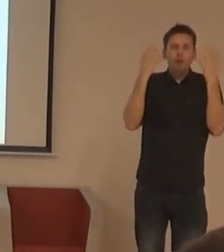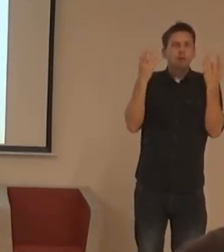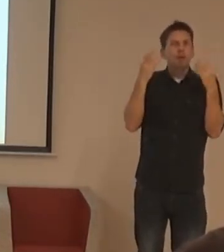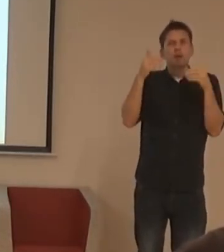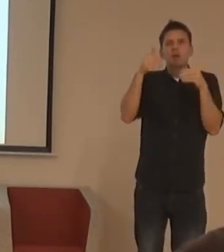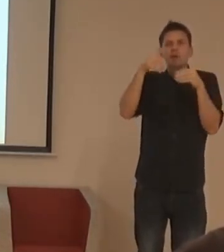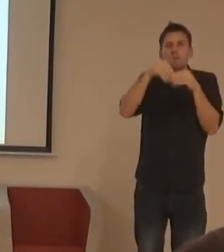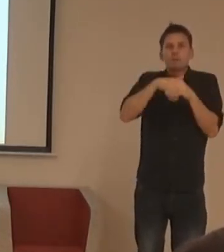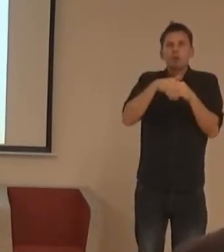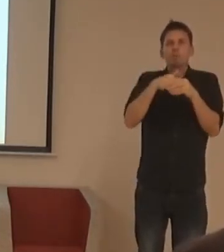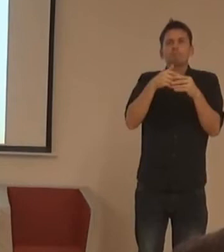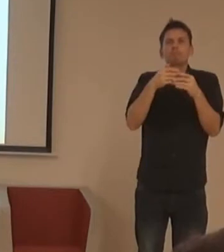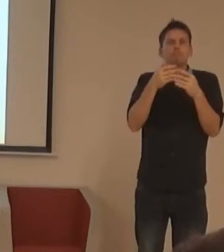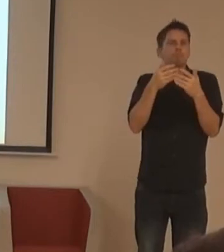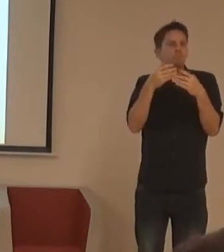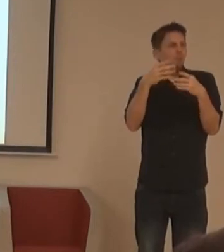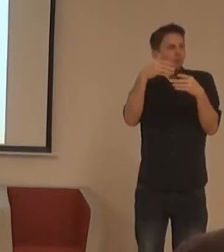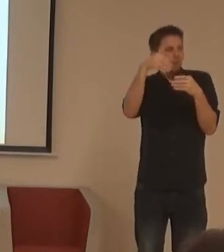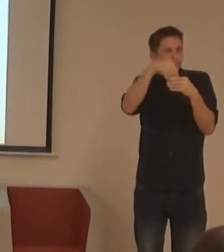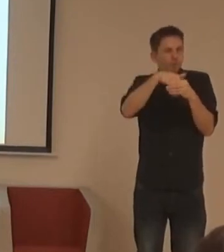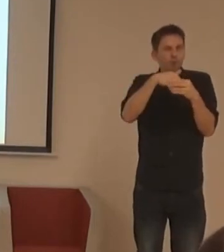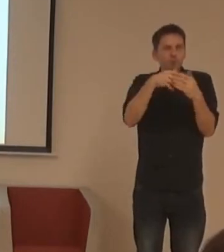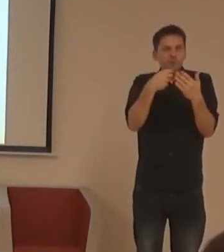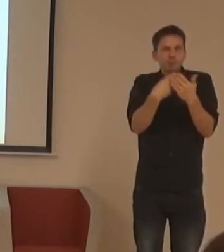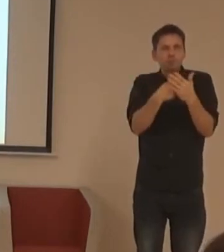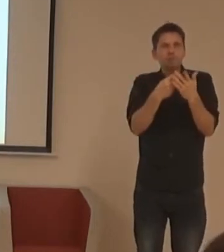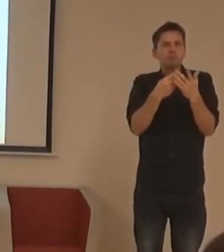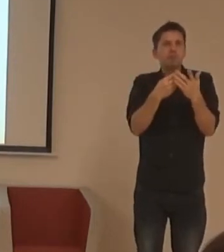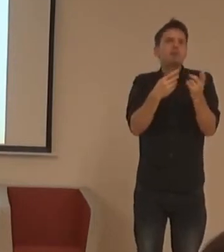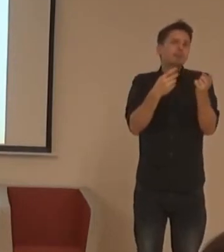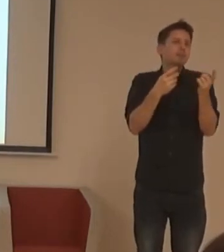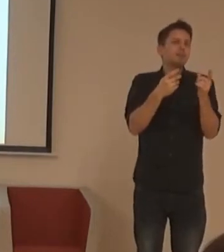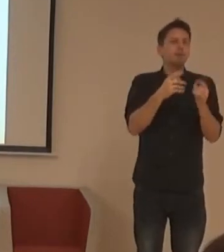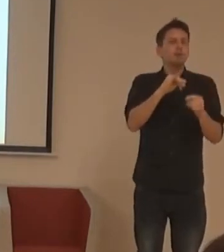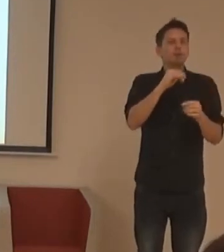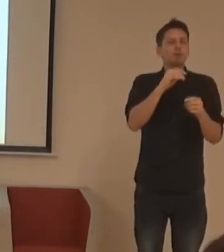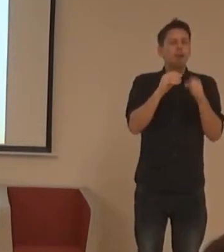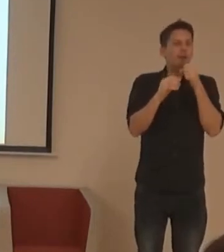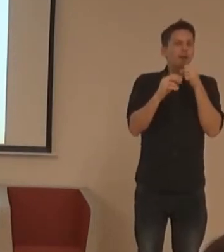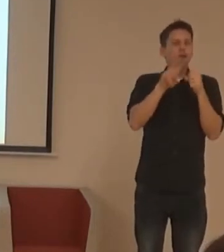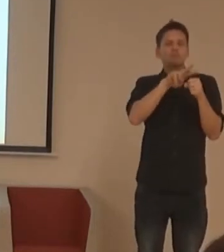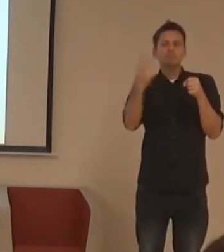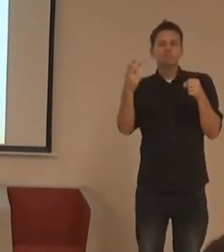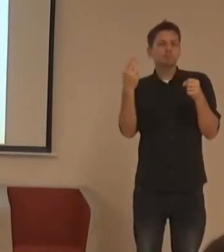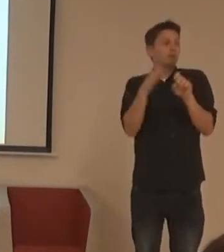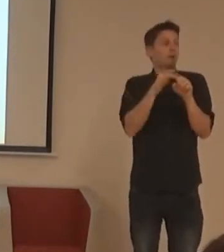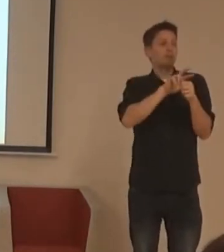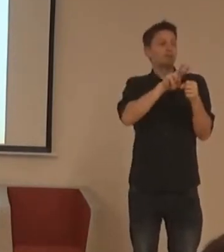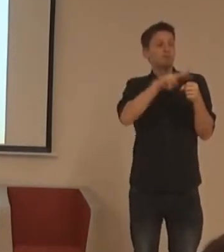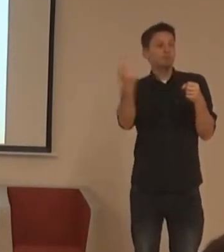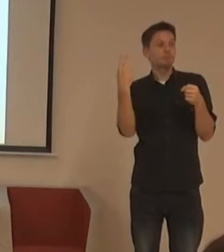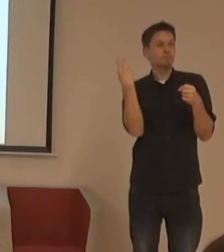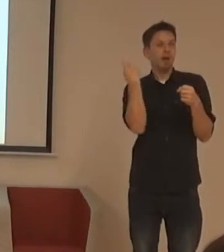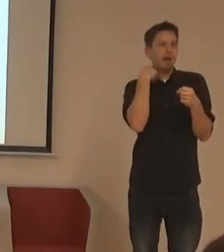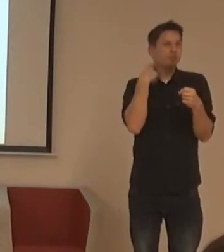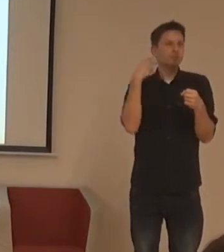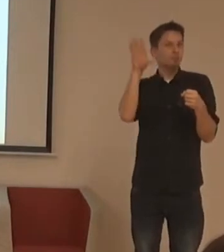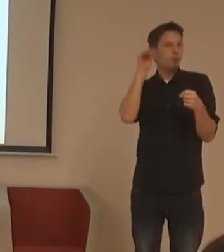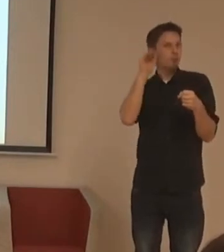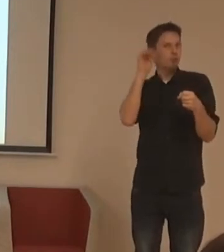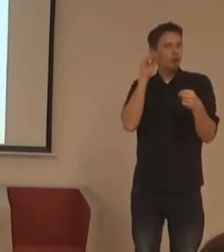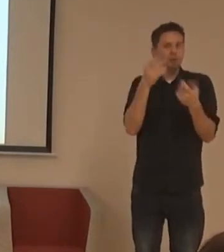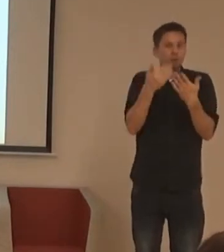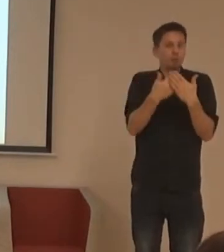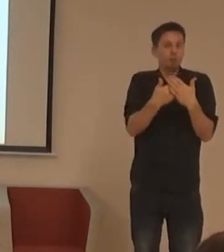sledování tlumočeného simultánního překladu. Takže se to úplně nesetkalo s